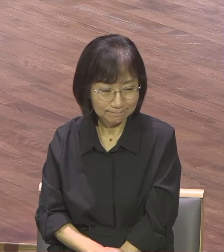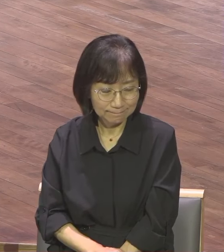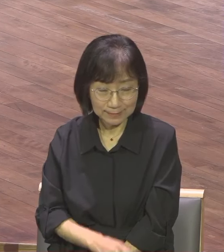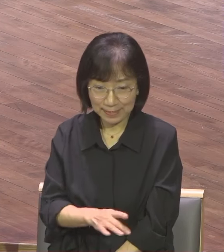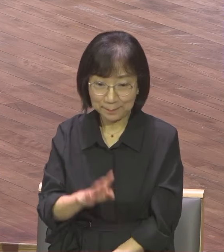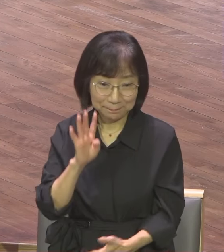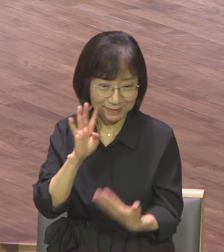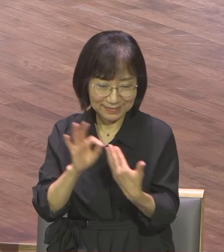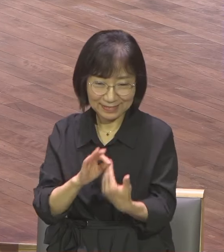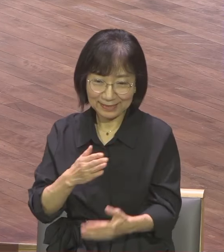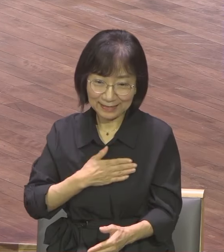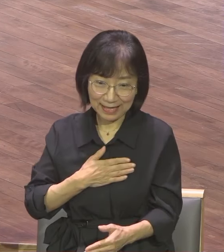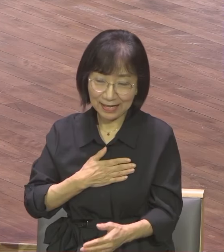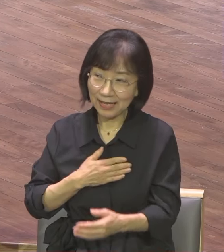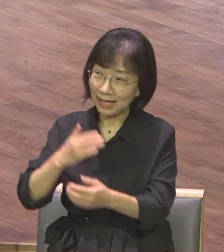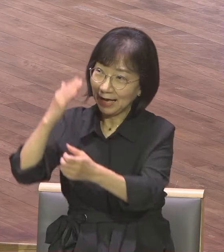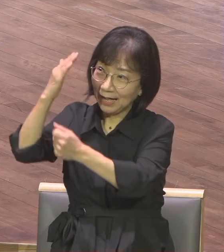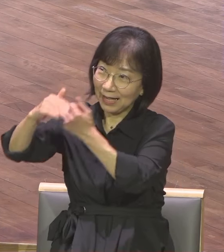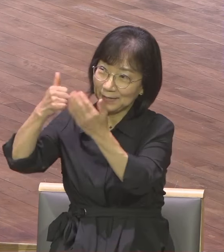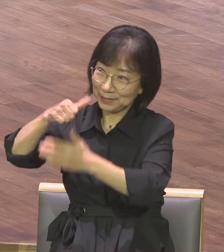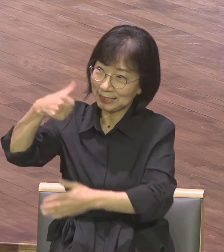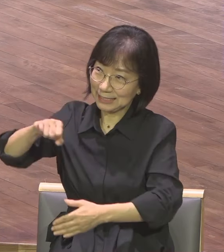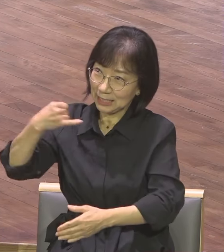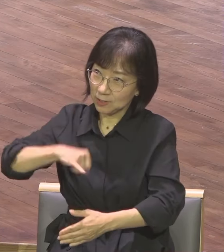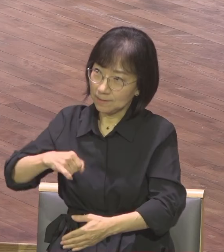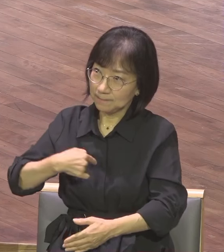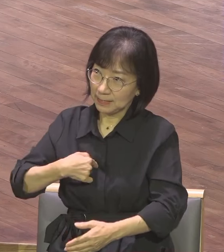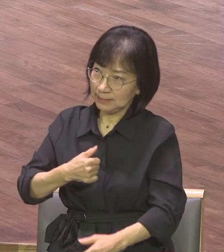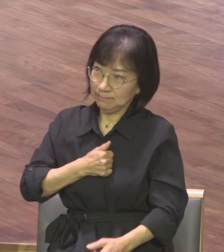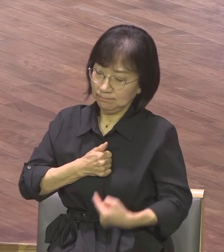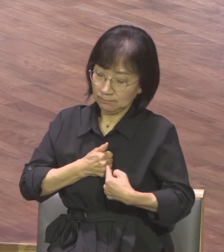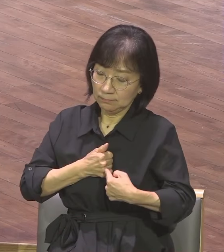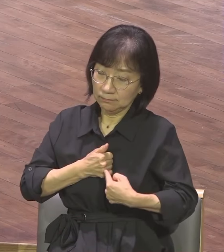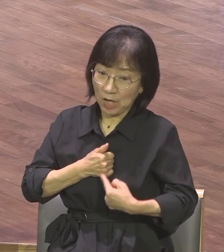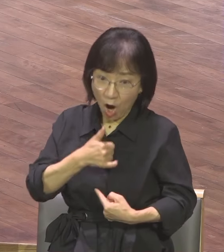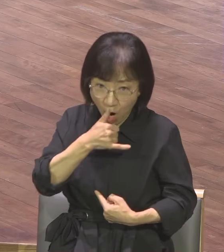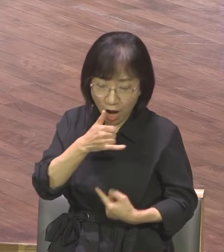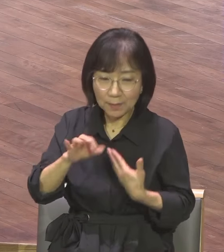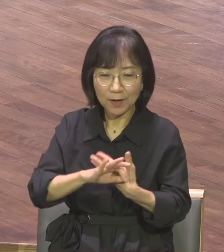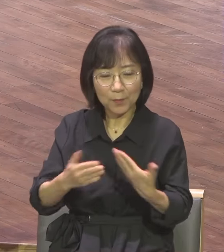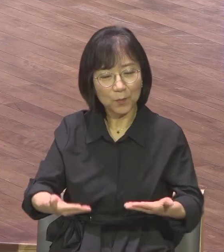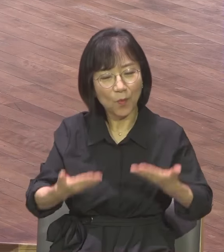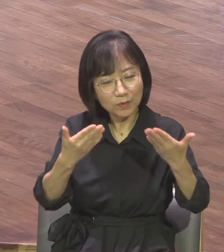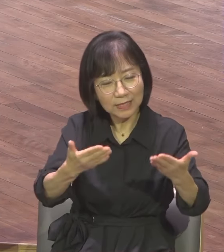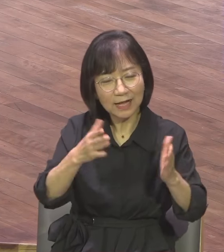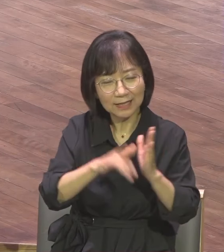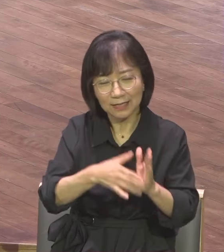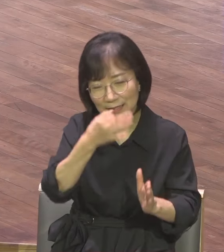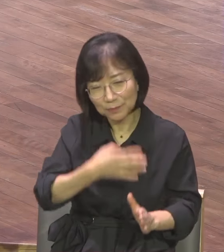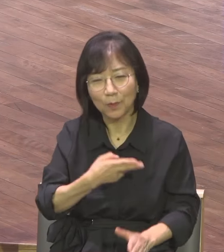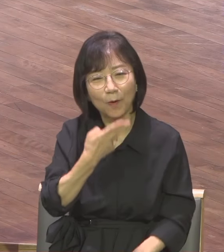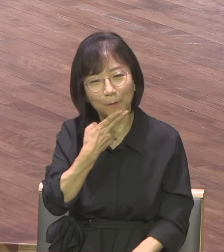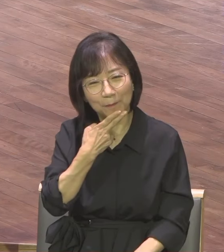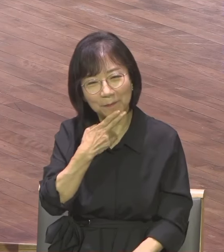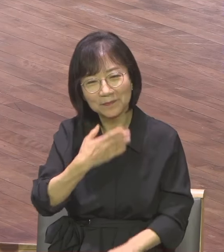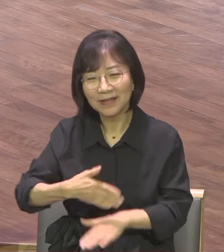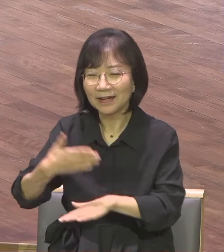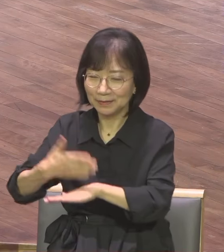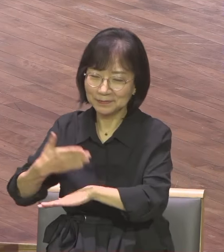봉사가 힘들지 않아요 하나님의 자녀들의 신분을 가지고 감사하면서 할 수 있는 거예요 왜 우리가 전도를